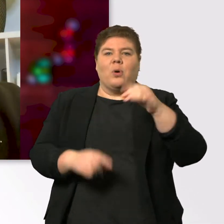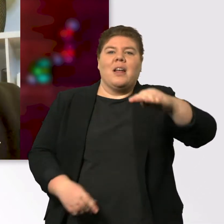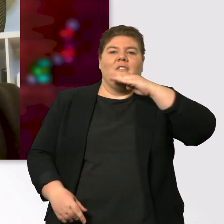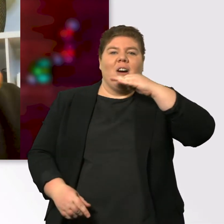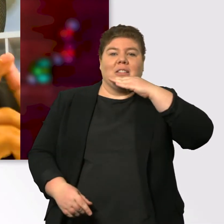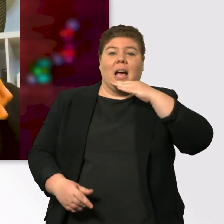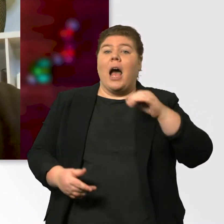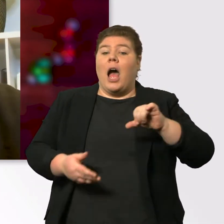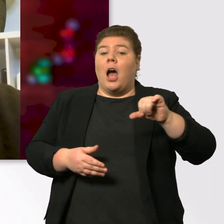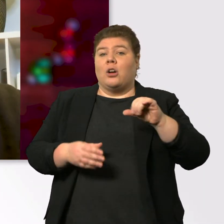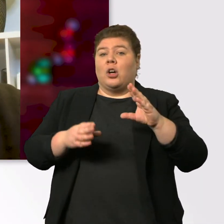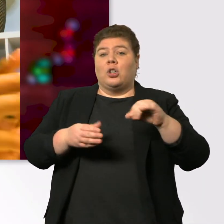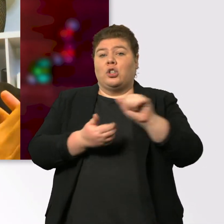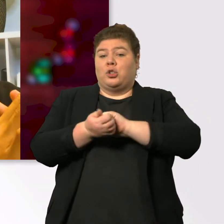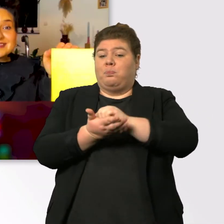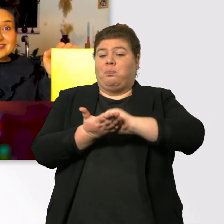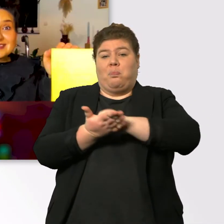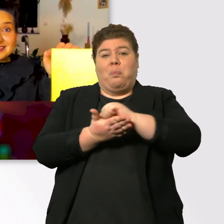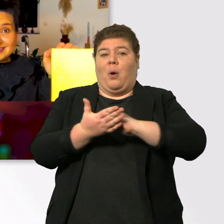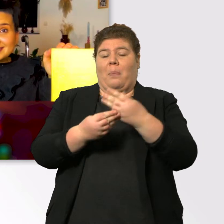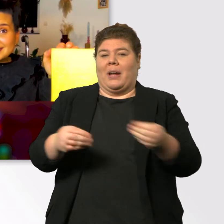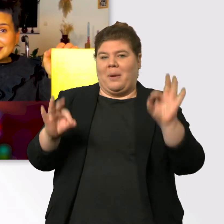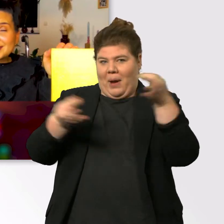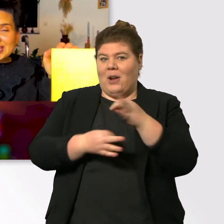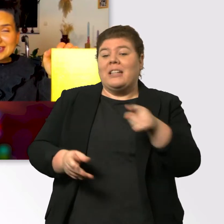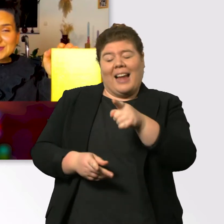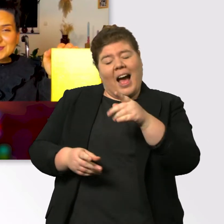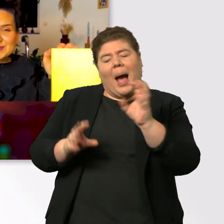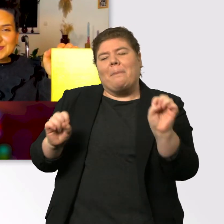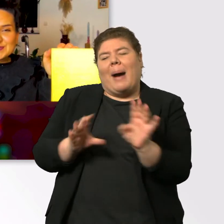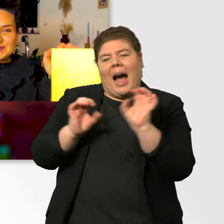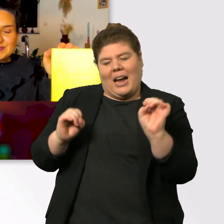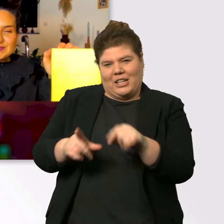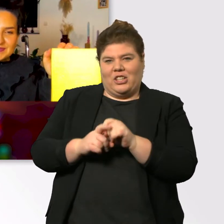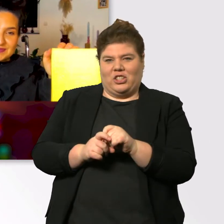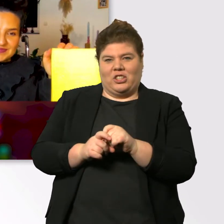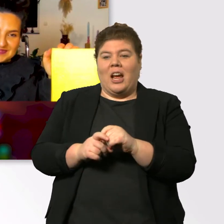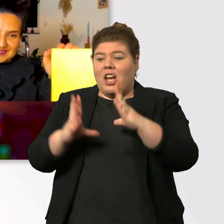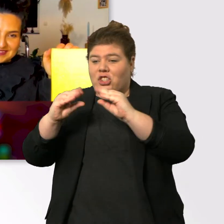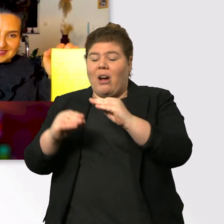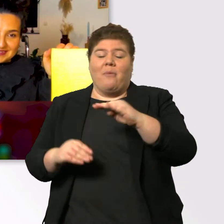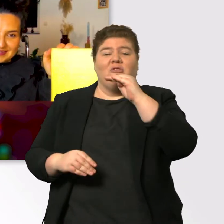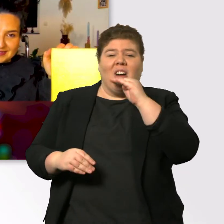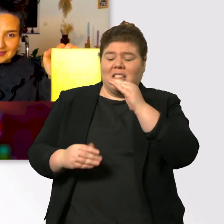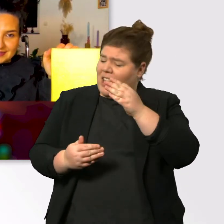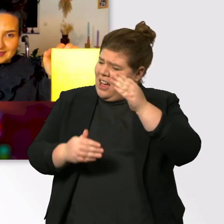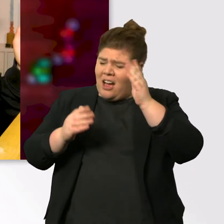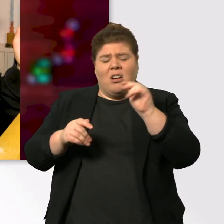Spülmittel, glaub es mir, wirklich, das ist ein magischer Schwamm. Dieser Schwamm plus Wasser und Abfahrt. Und die Leute, die Jungs und